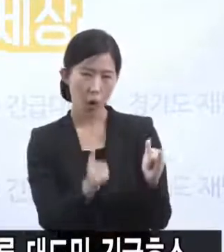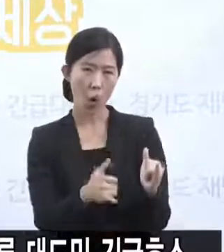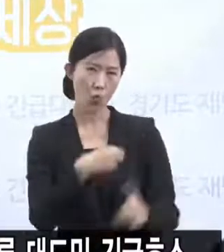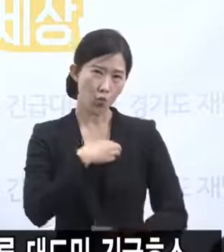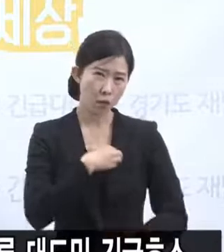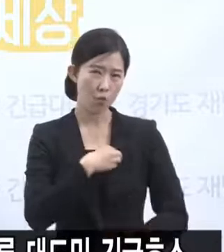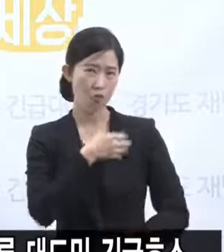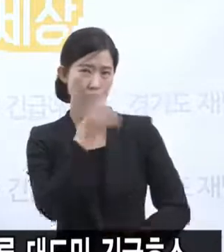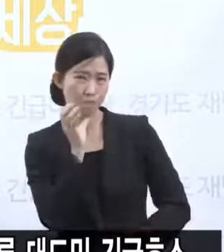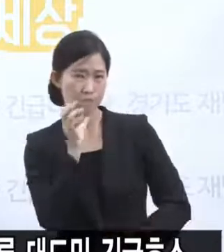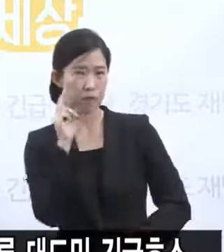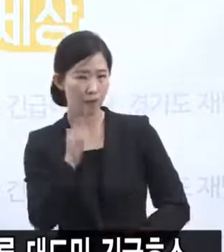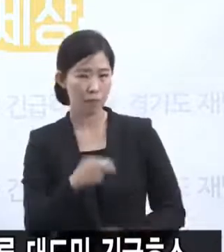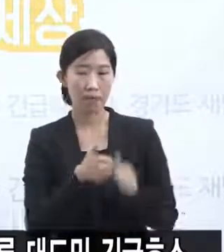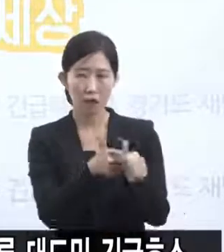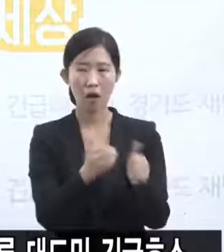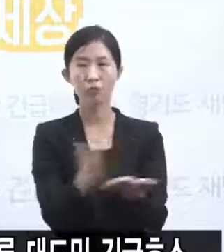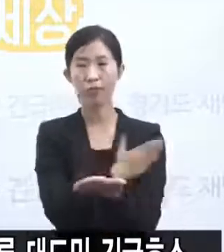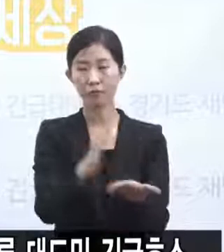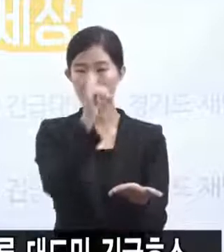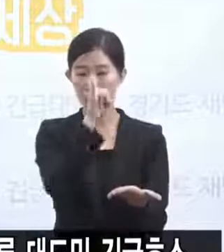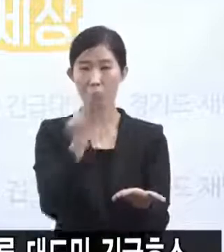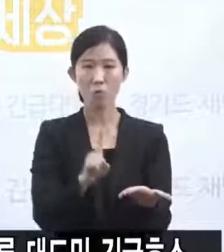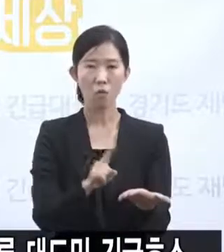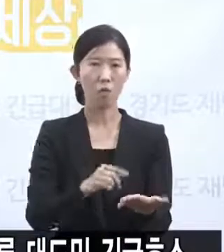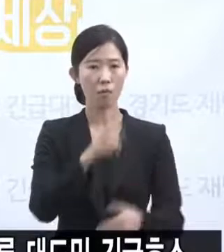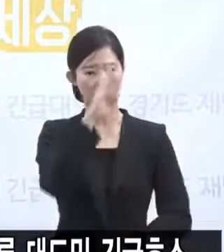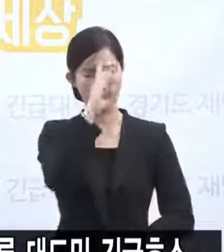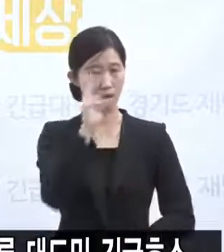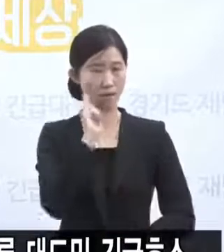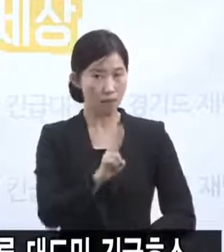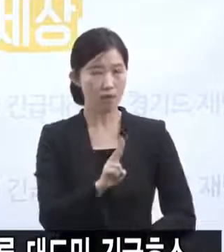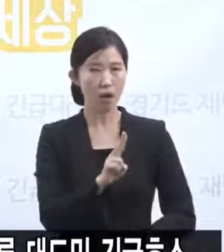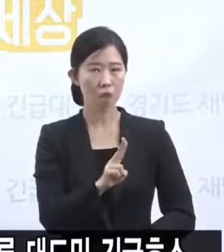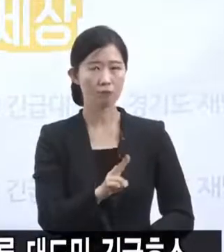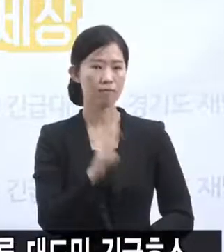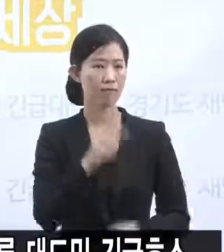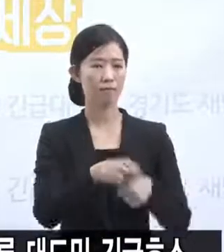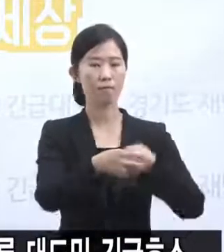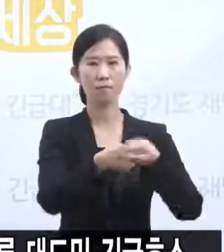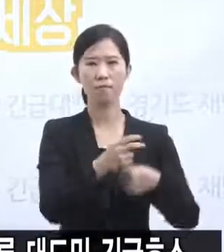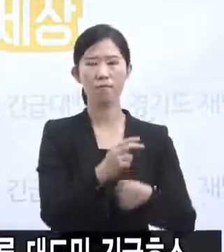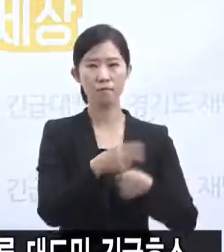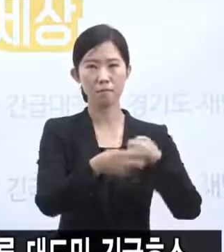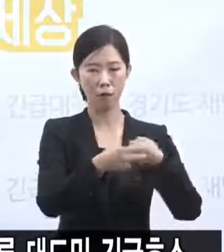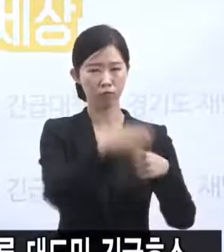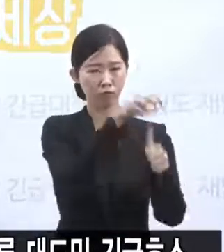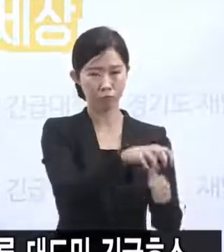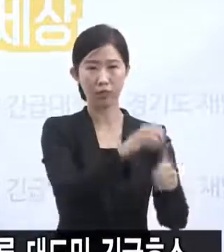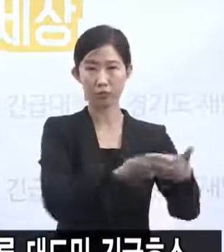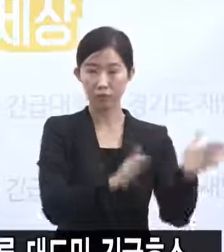상급 의료기관의 격리 중환자 시대 중등도 환자는 공공병원의